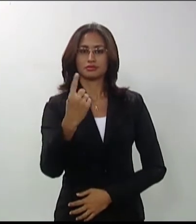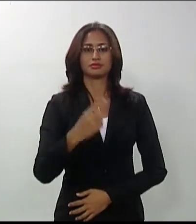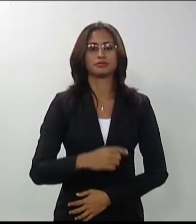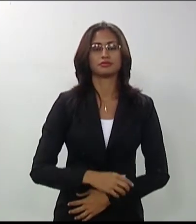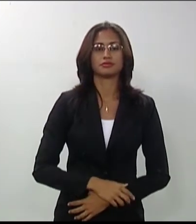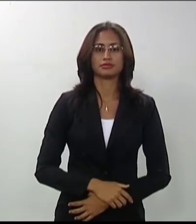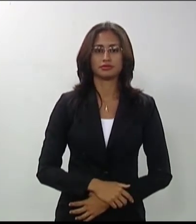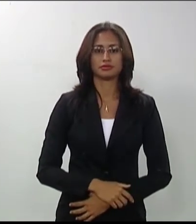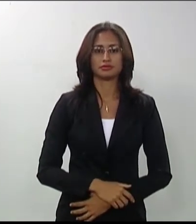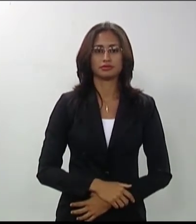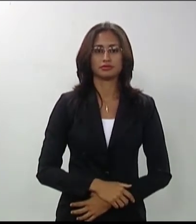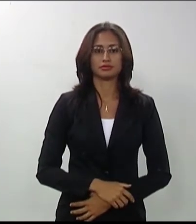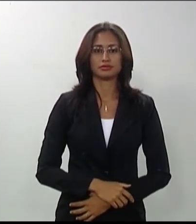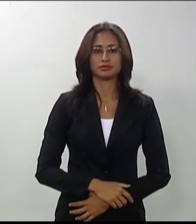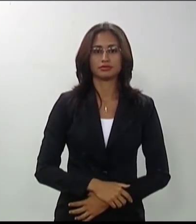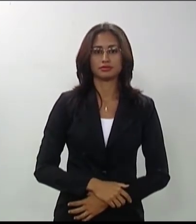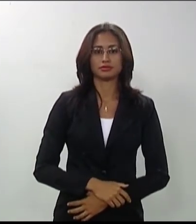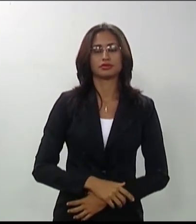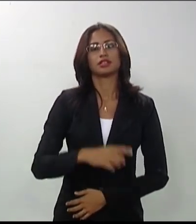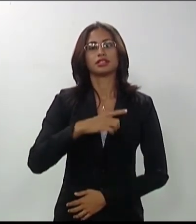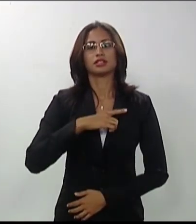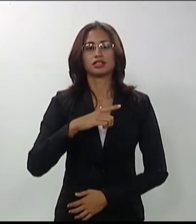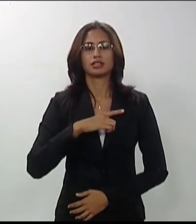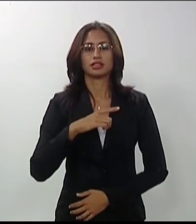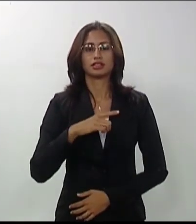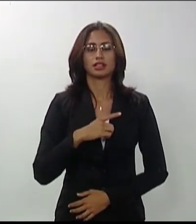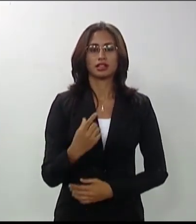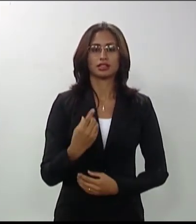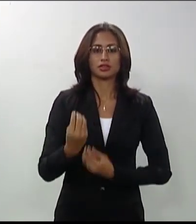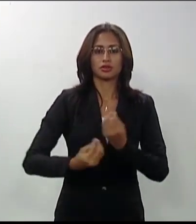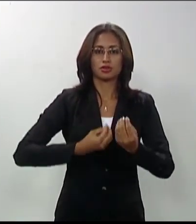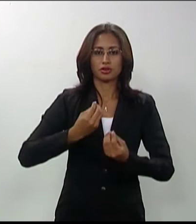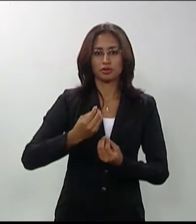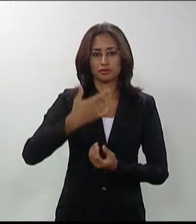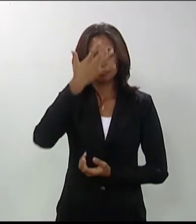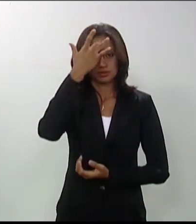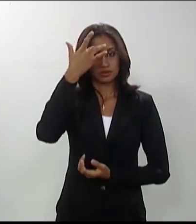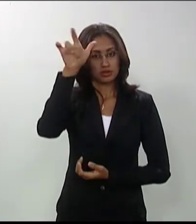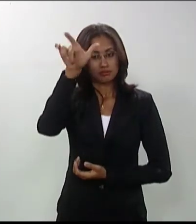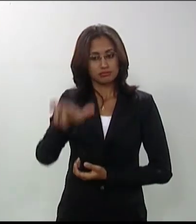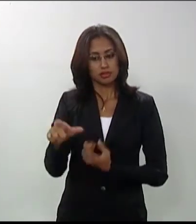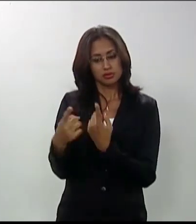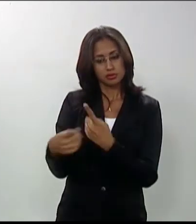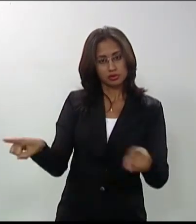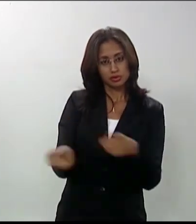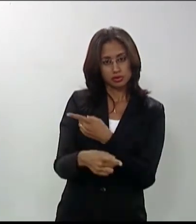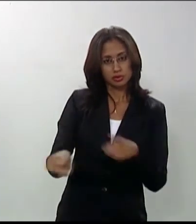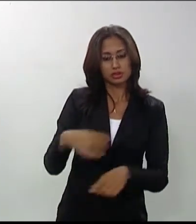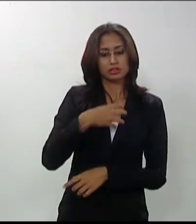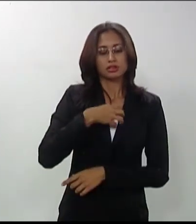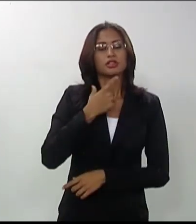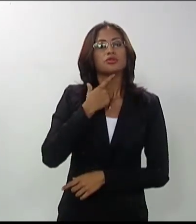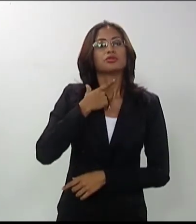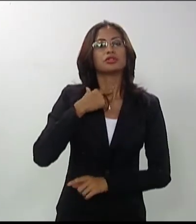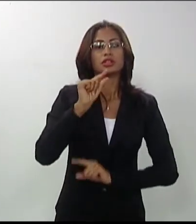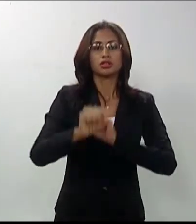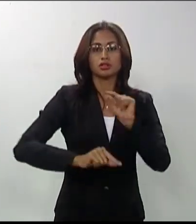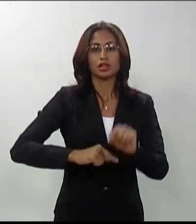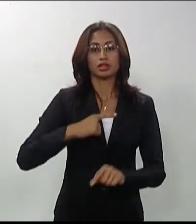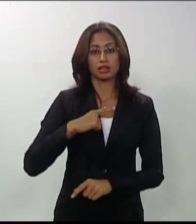identificado e deverá assinar a folha de frequência no espaço reservado para isso. 7.15. A avaliação